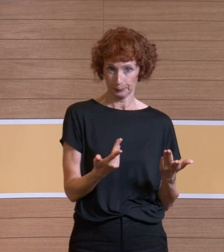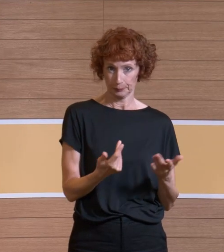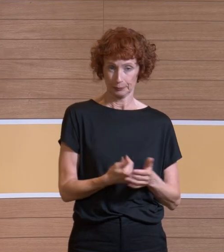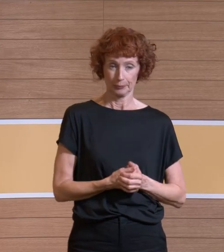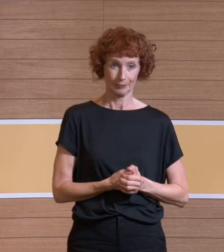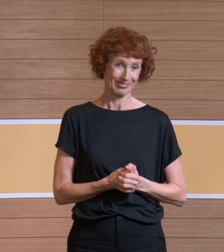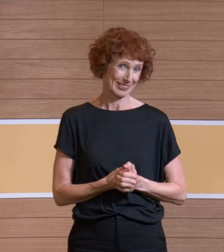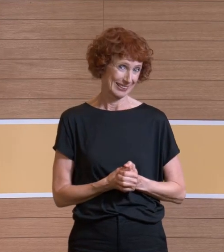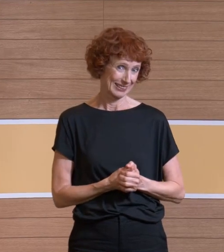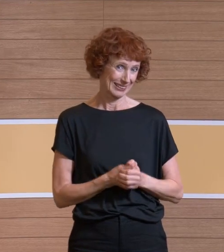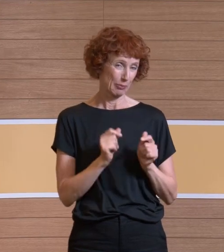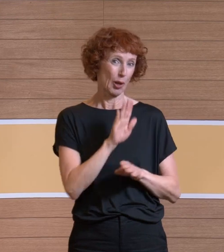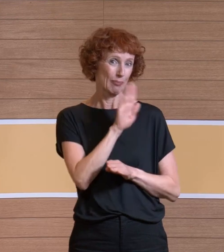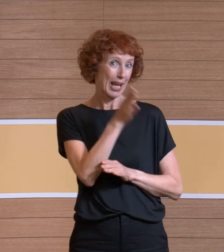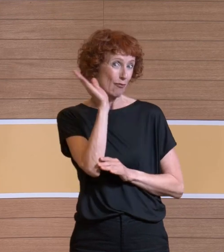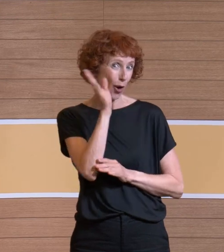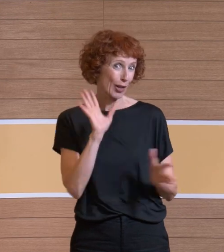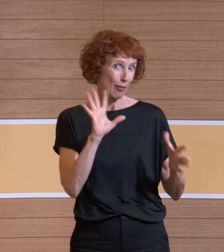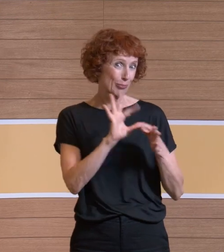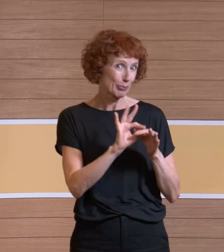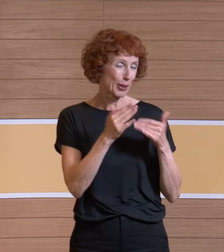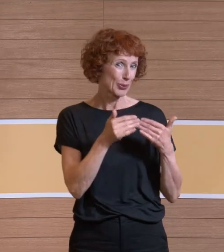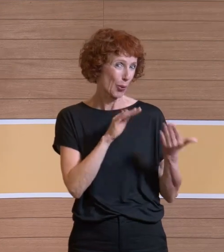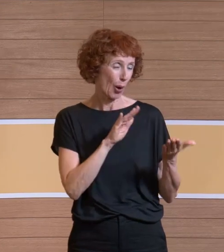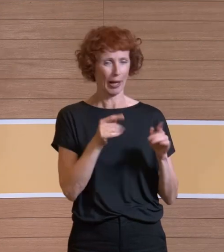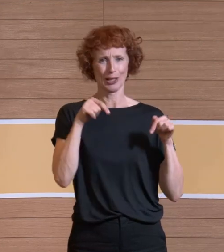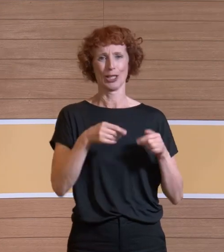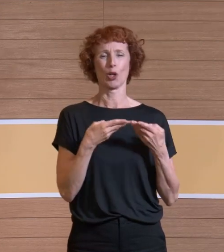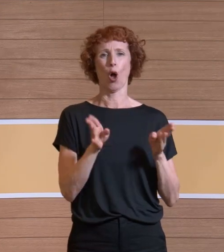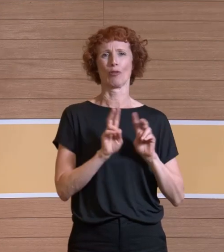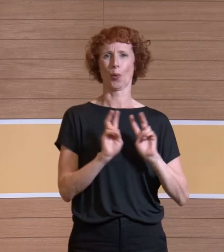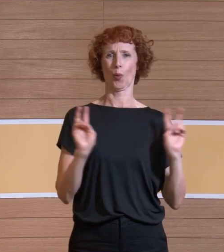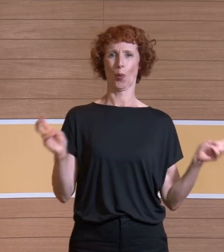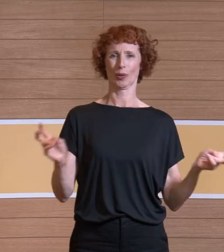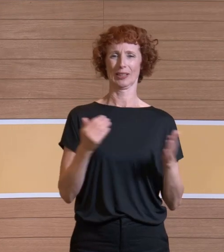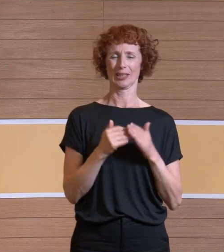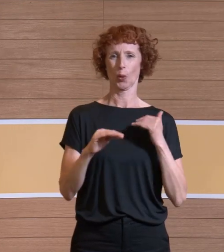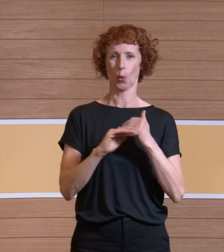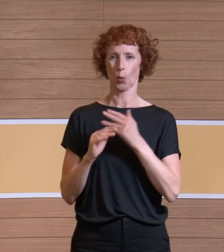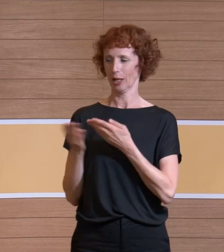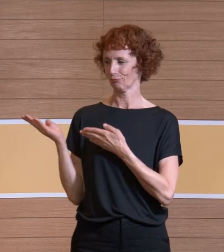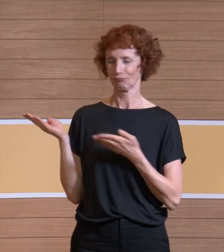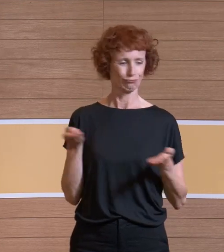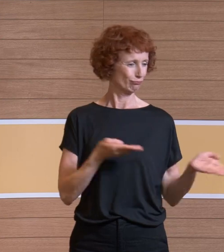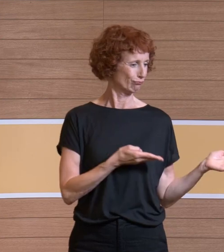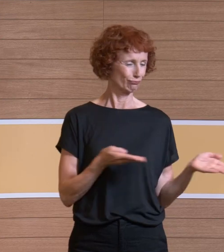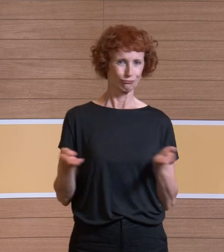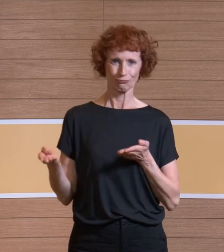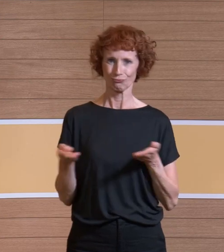Ist mir jetzt gerade während Ihres Vortrags aufgefallen, aber wir sind ja hier eine offene Runde. Von daher sitzen ja hier die Kolleginnen und Kollegen auch im Hintergrund.